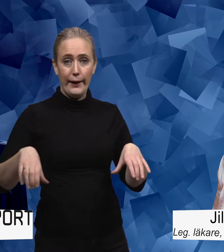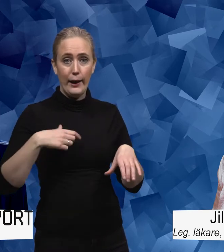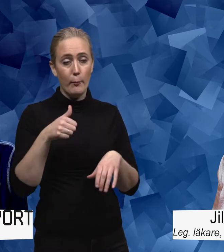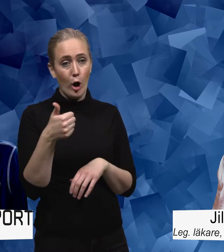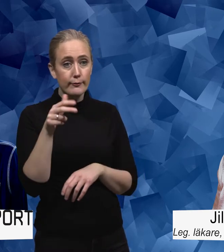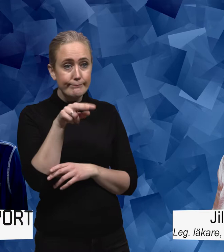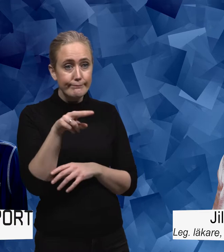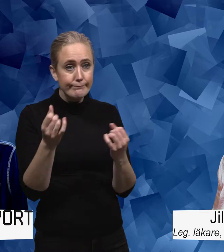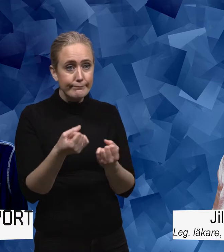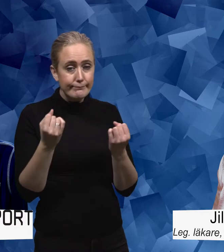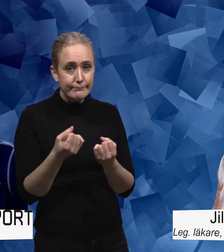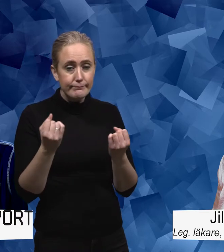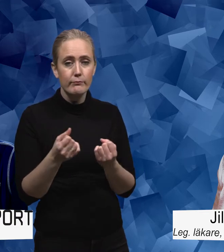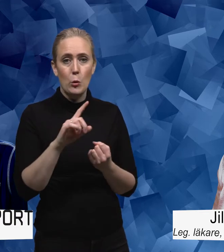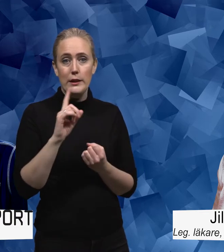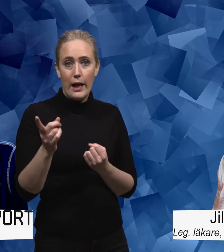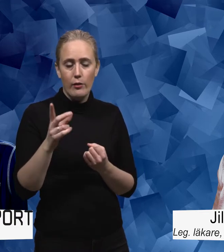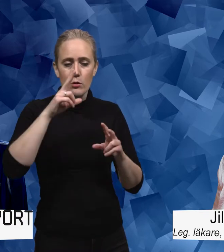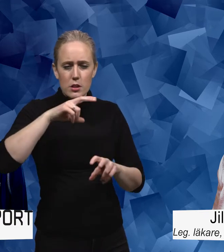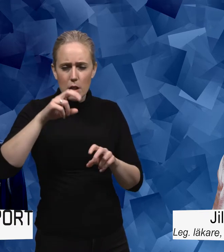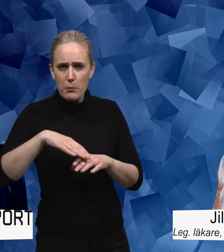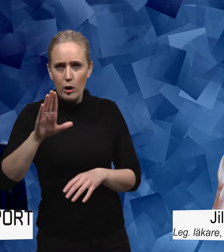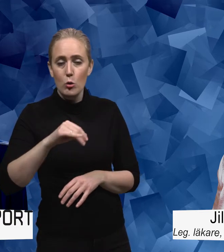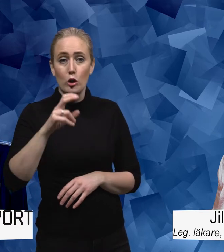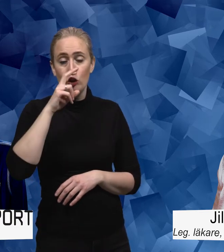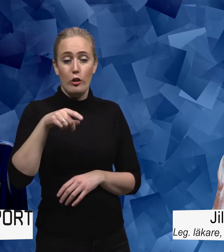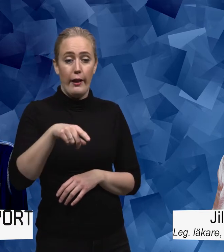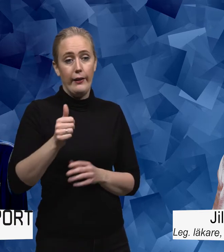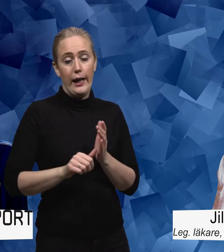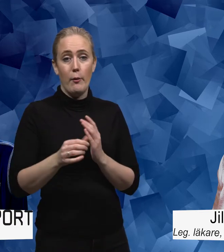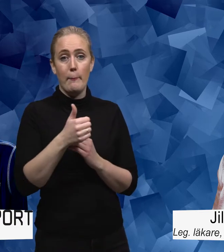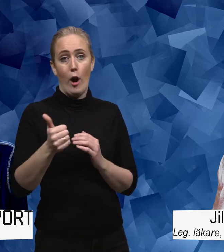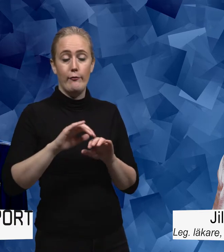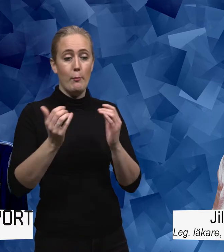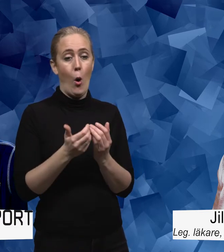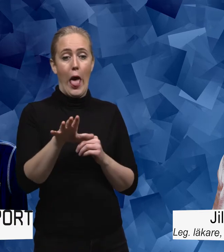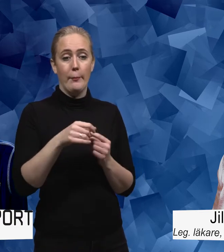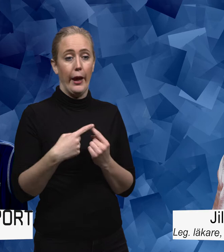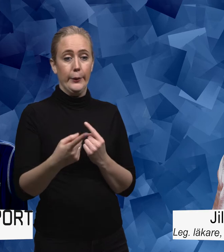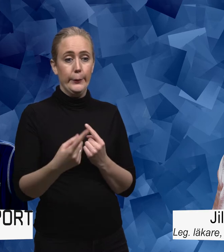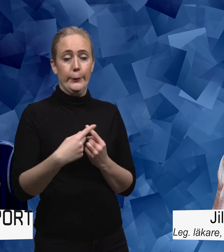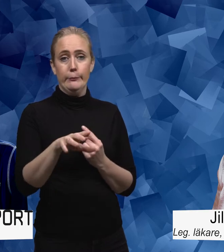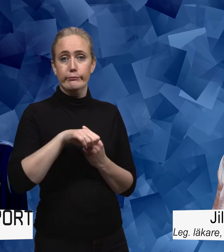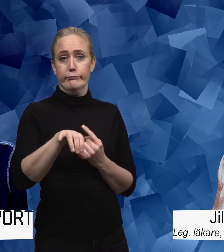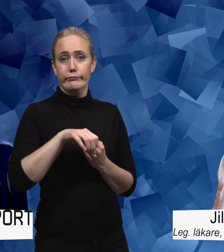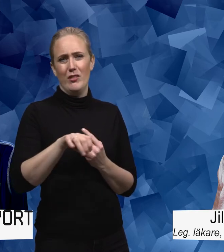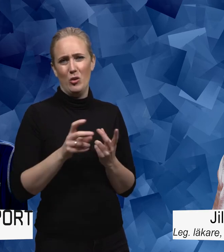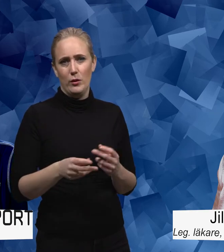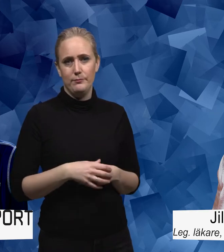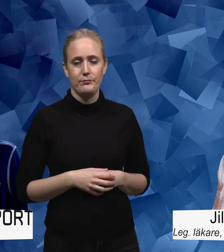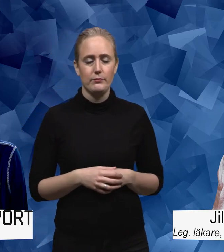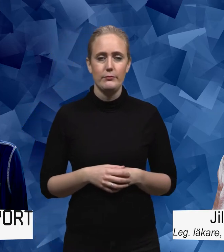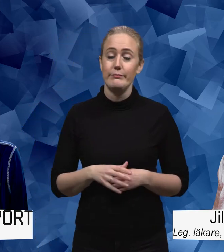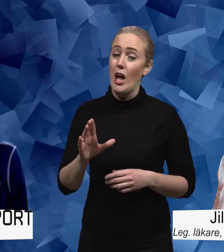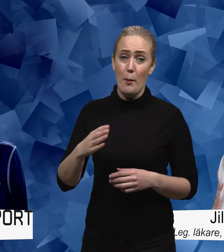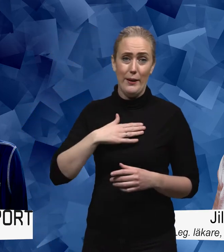sen har man sett på studier där man säger att de är inkluderade och det visar sig att de var bollkalle eller domare. Oj, ja. Ja, är min erfarenhet det är ju inte så stor